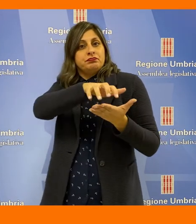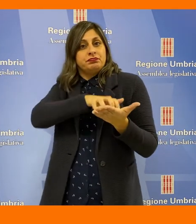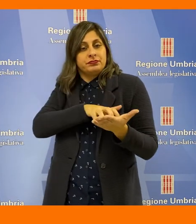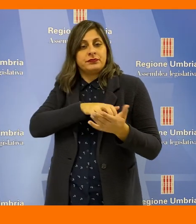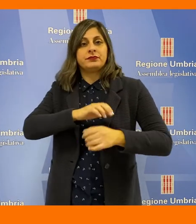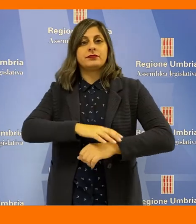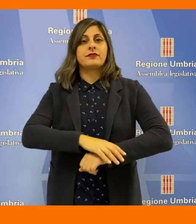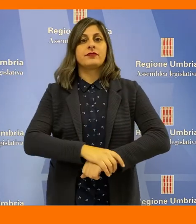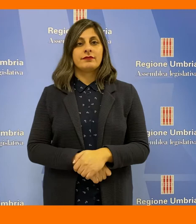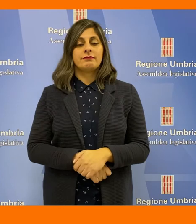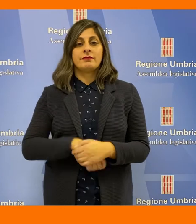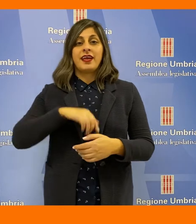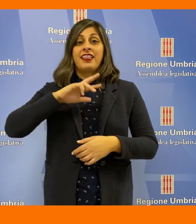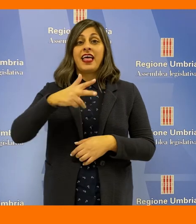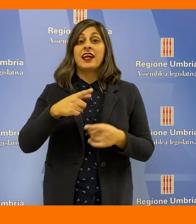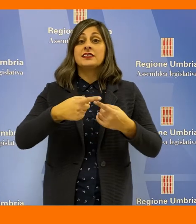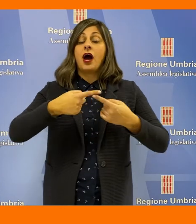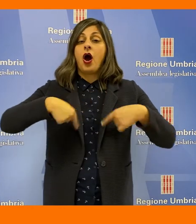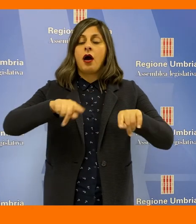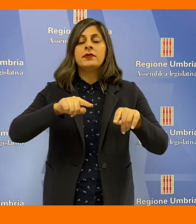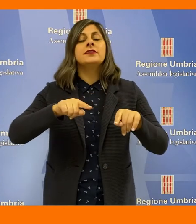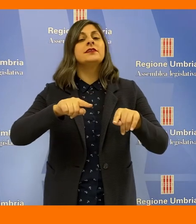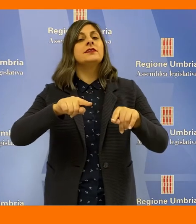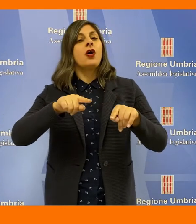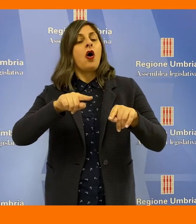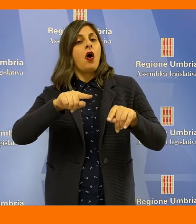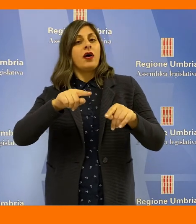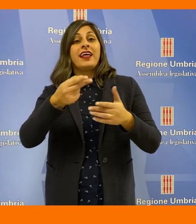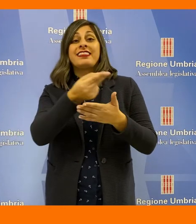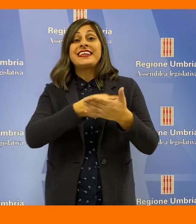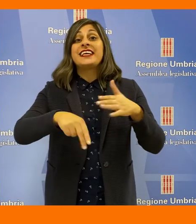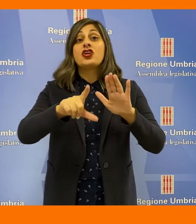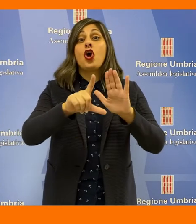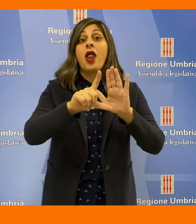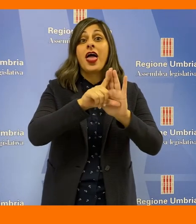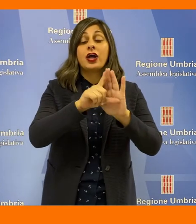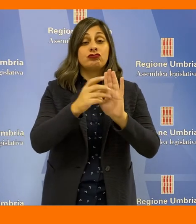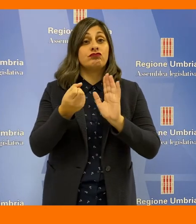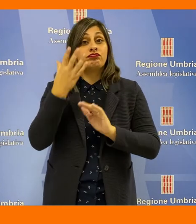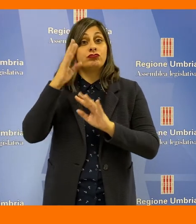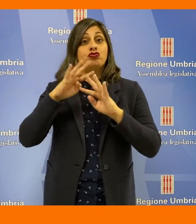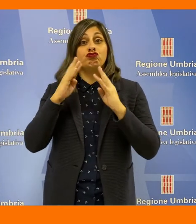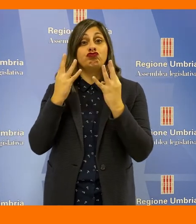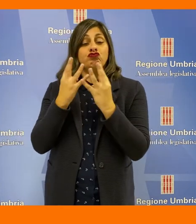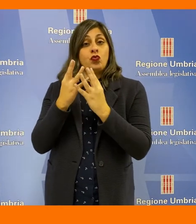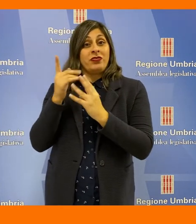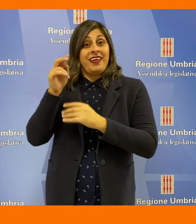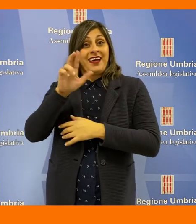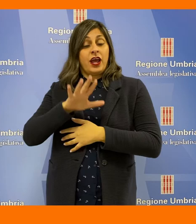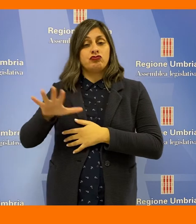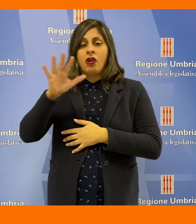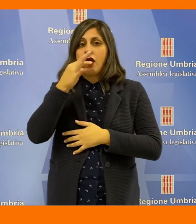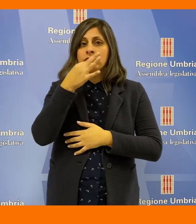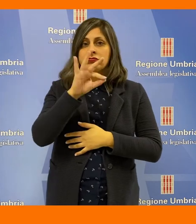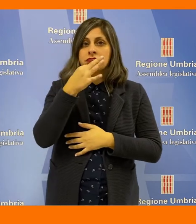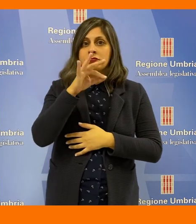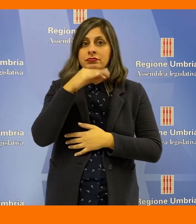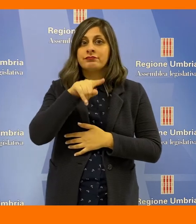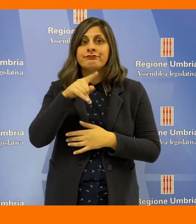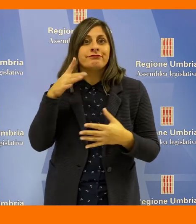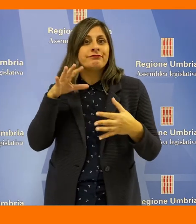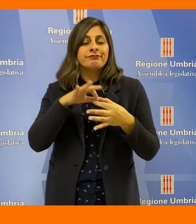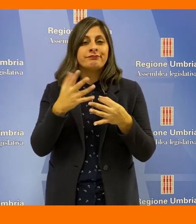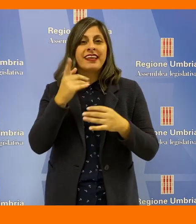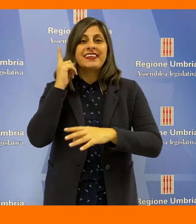corso di un'audizione. Illustrato in terza commissione il disegno di legge e di iniziativa della Giunta regionale